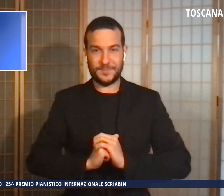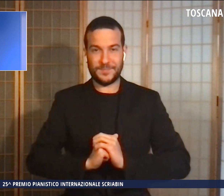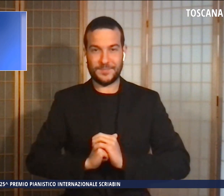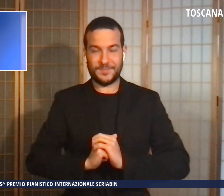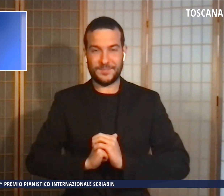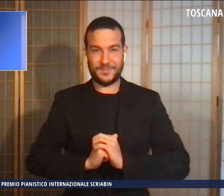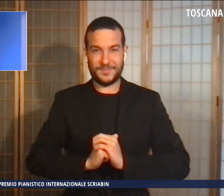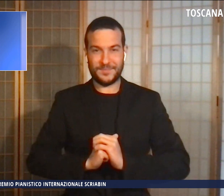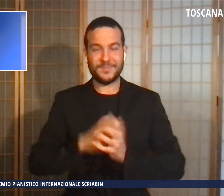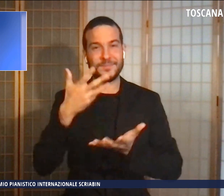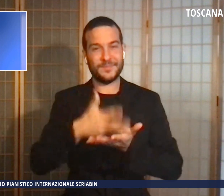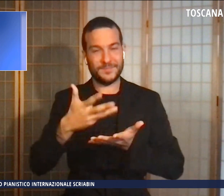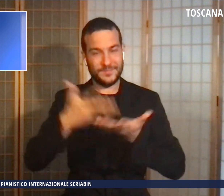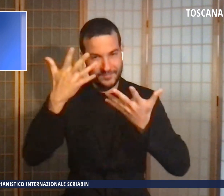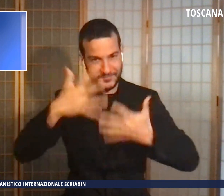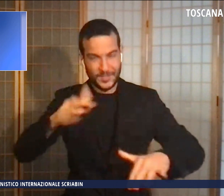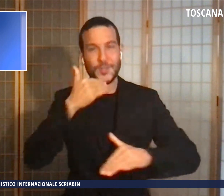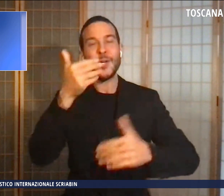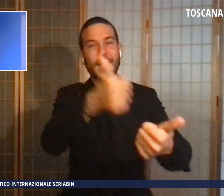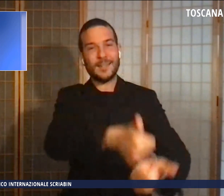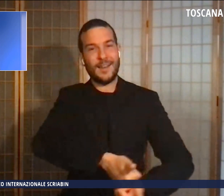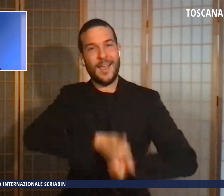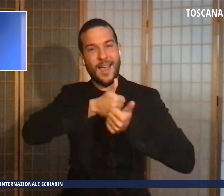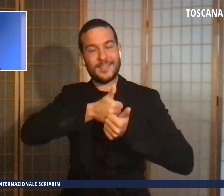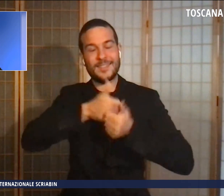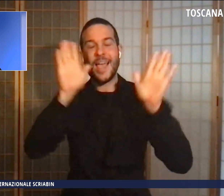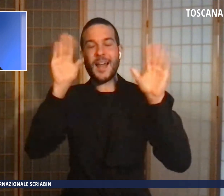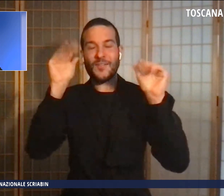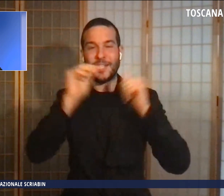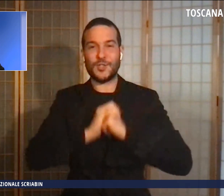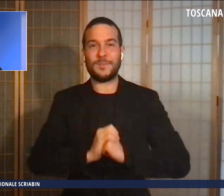È tutto per questa sera, grazie per averci seguiti e arrivederci!